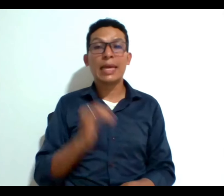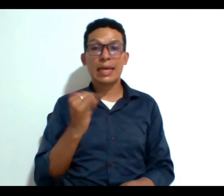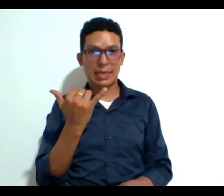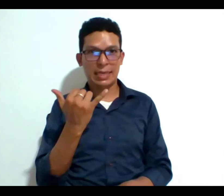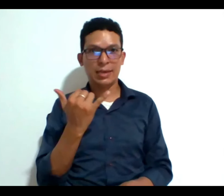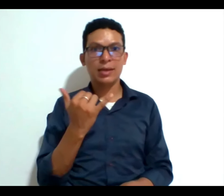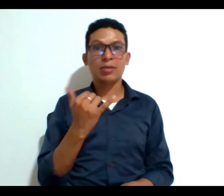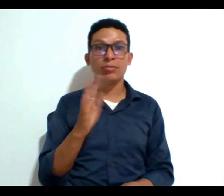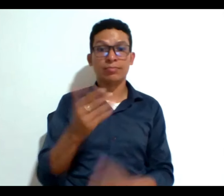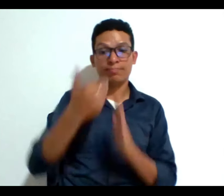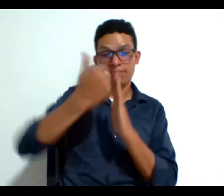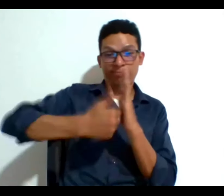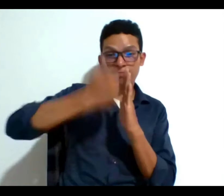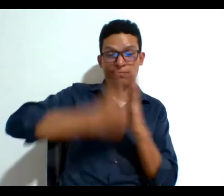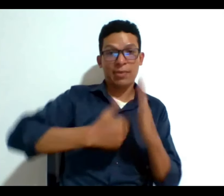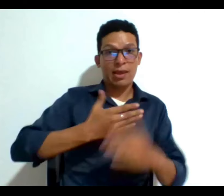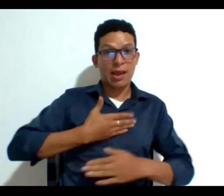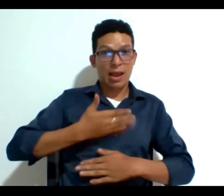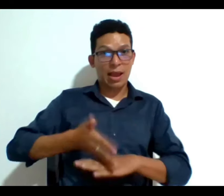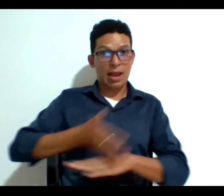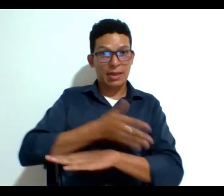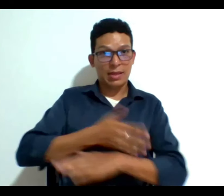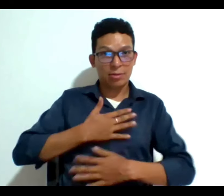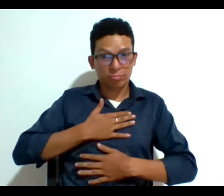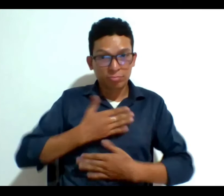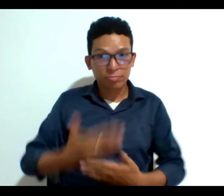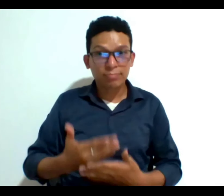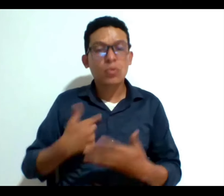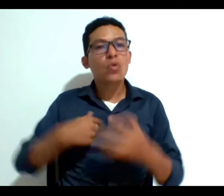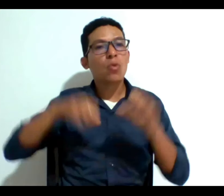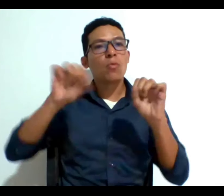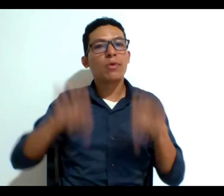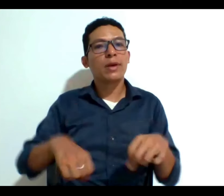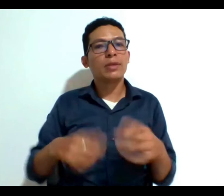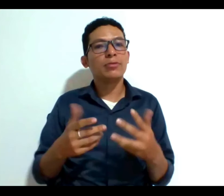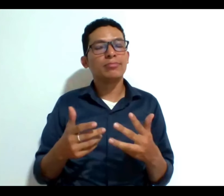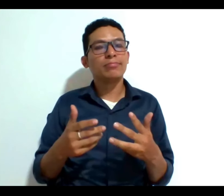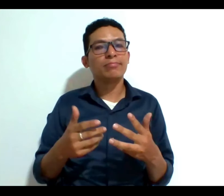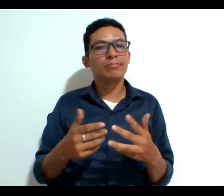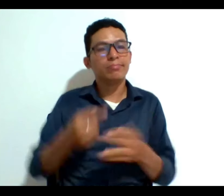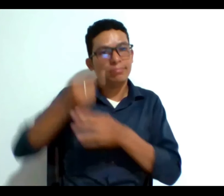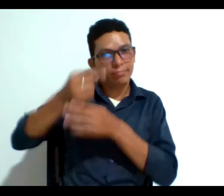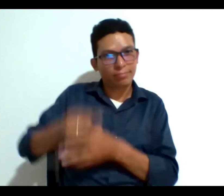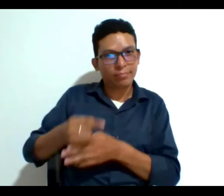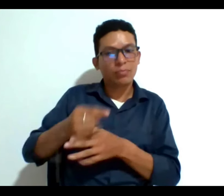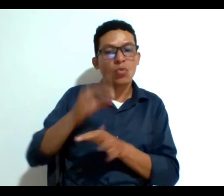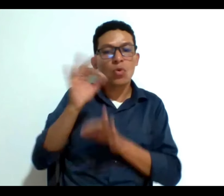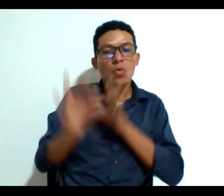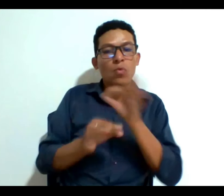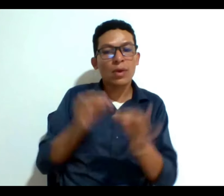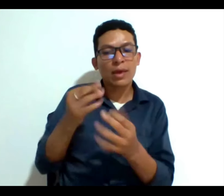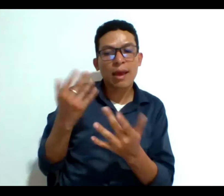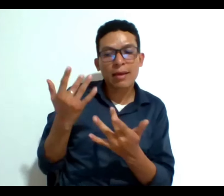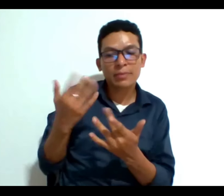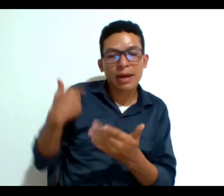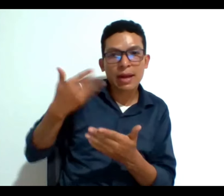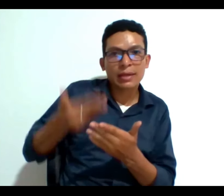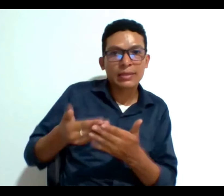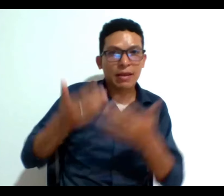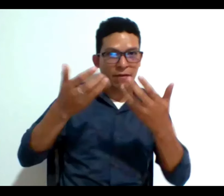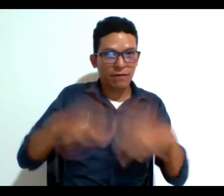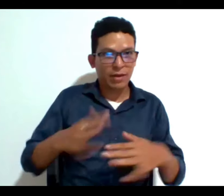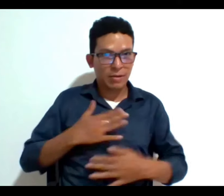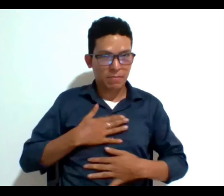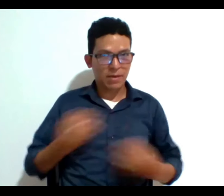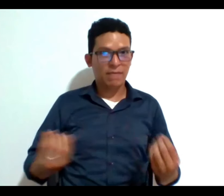anticipada son documentos donde yo puedo establecer el cuidado esperado para el final de la vida puedo dar instrucciones